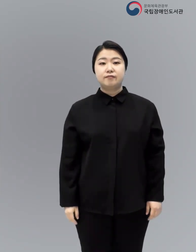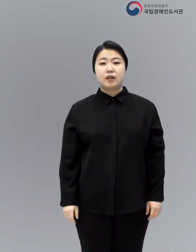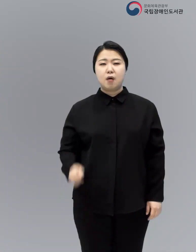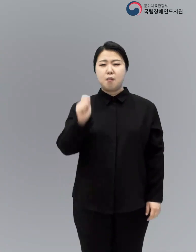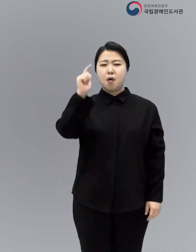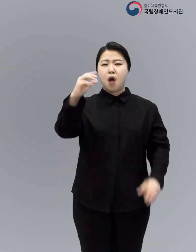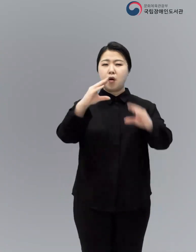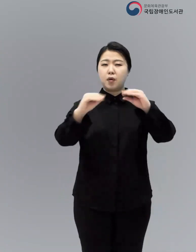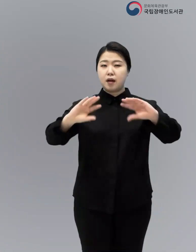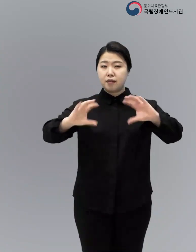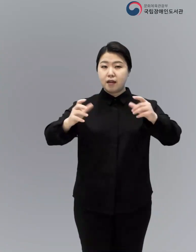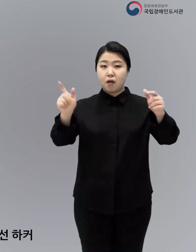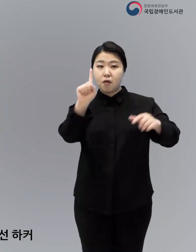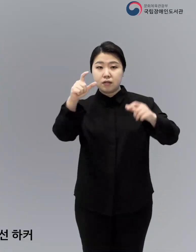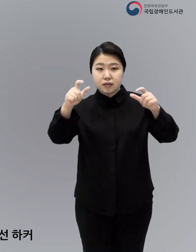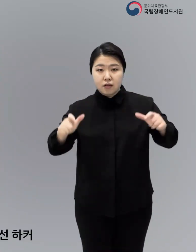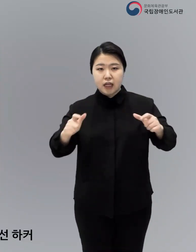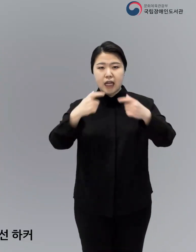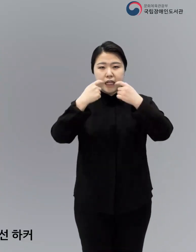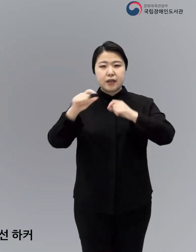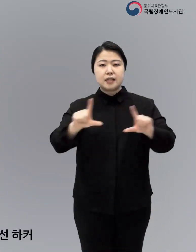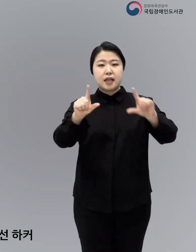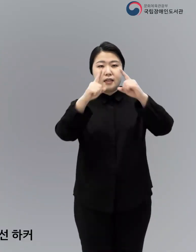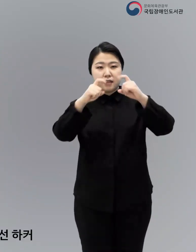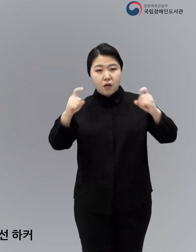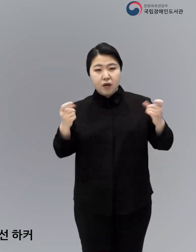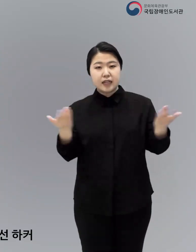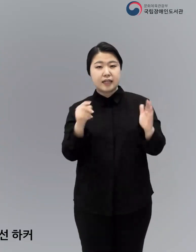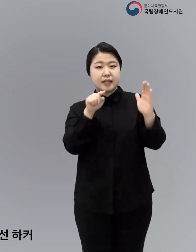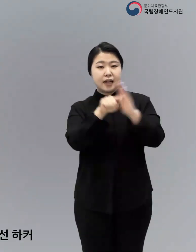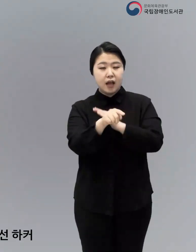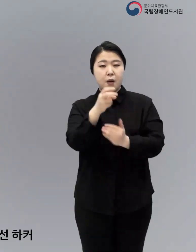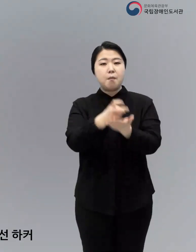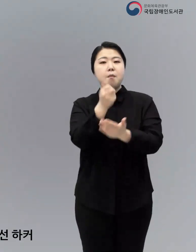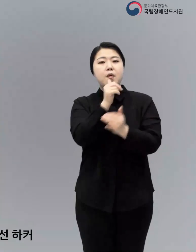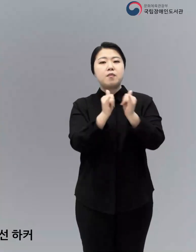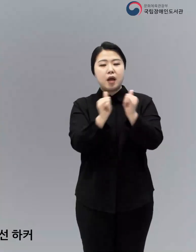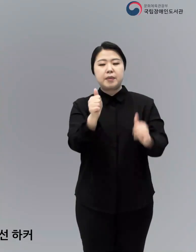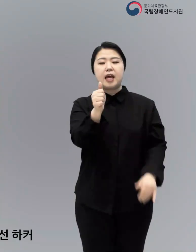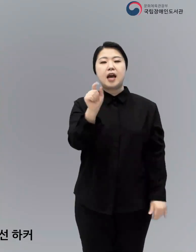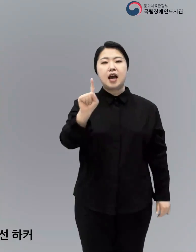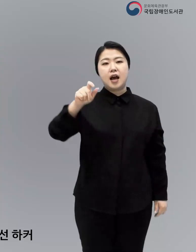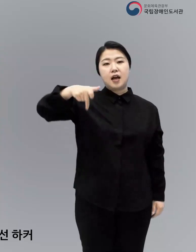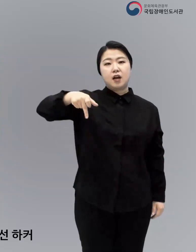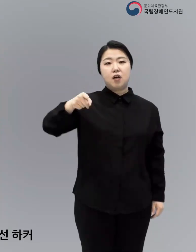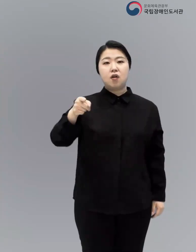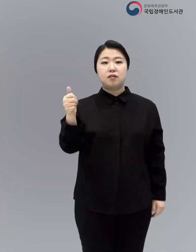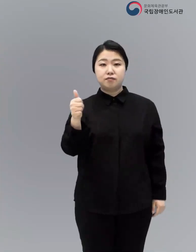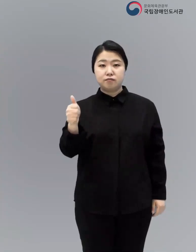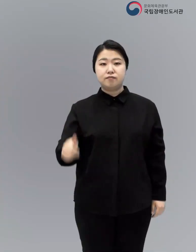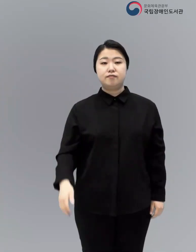원아먼 트란실바니아 드라큘라 백작의 성으로 출장을 떠난 젊은 법조인 존어선 아쿠